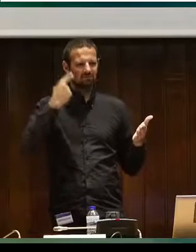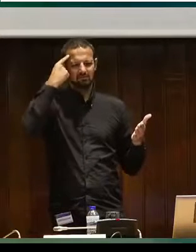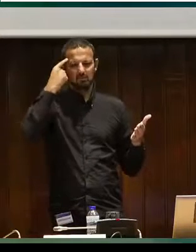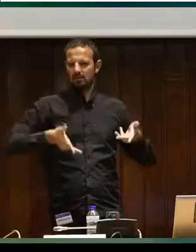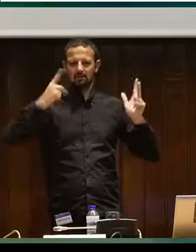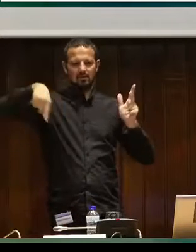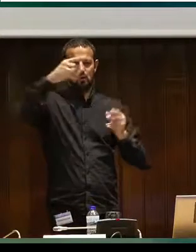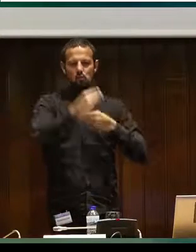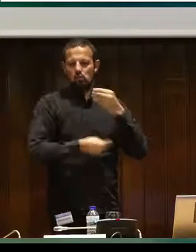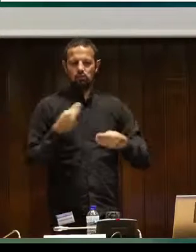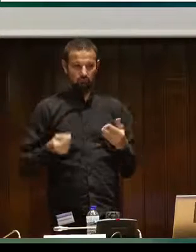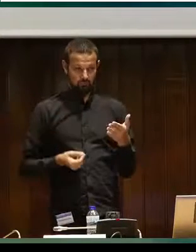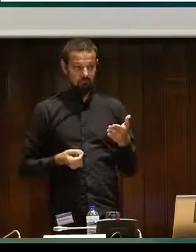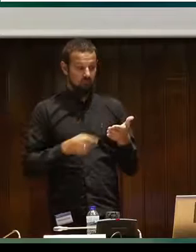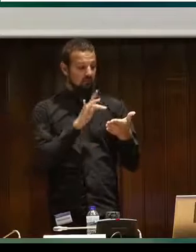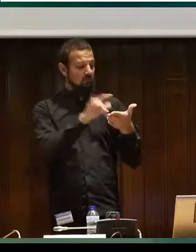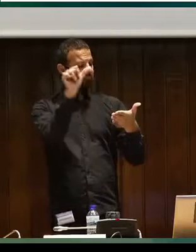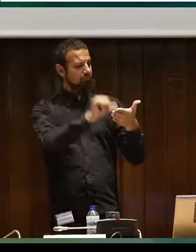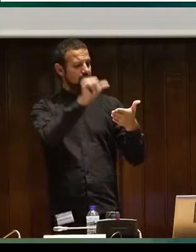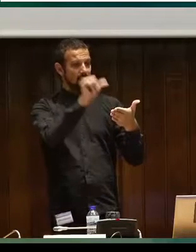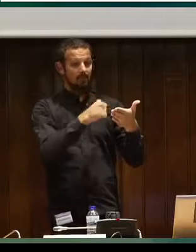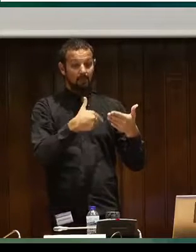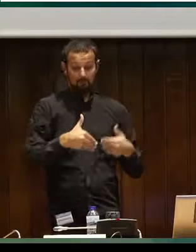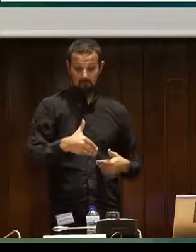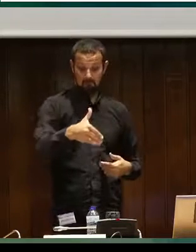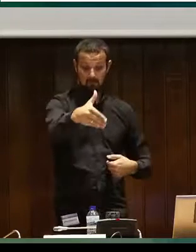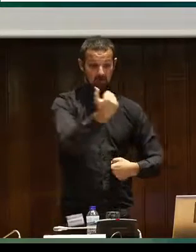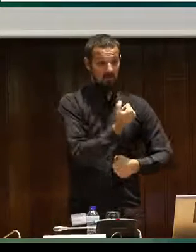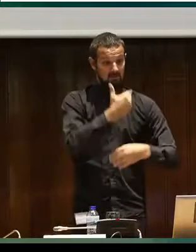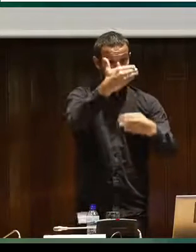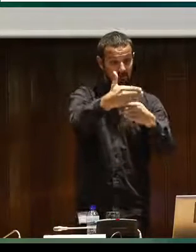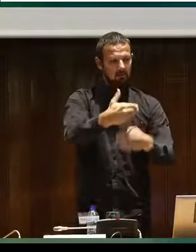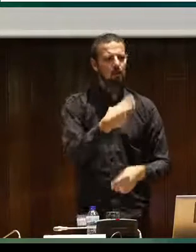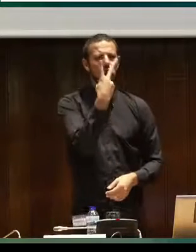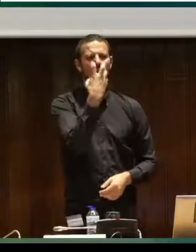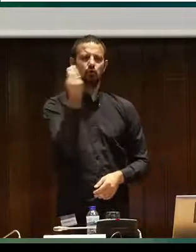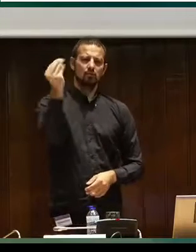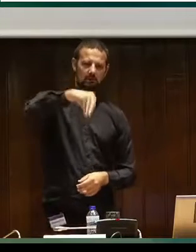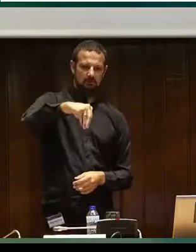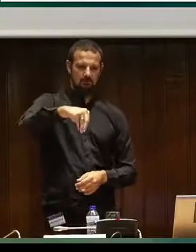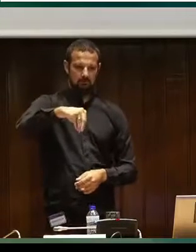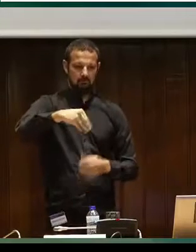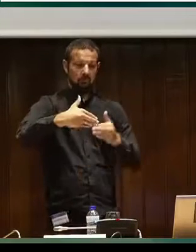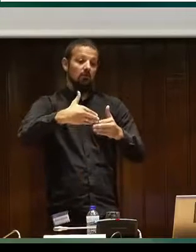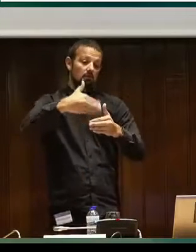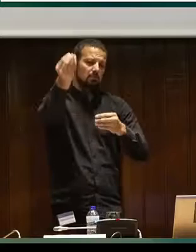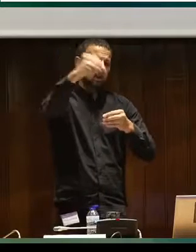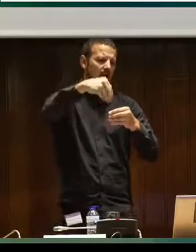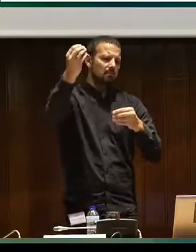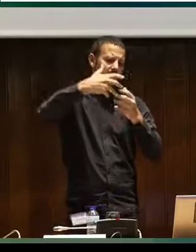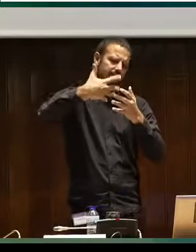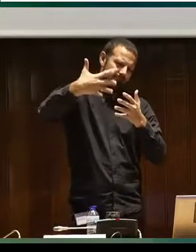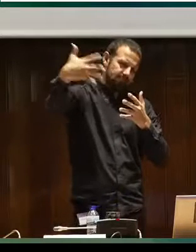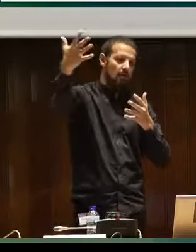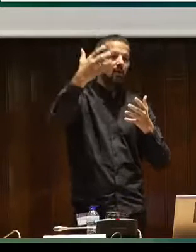veces que queráis. Yo creo que da muchísima libertad de uso este tipo de aplicaciones. En diciembre incluiremos dos cuentos